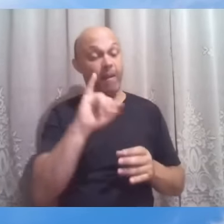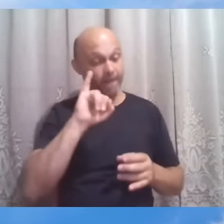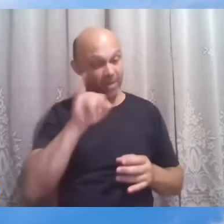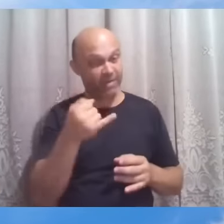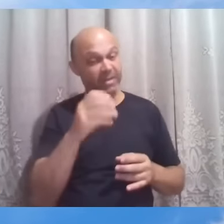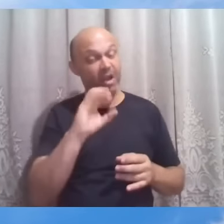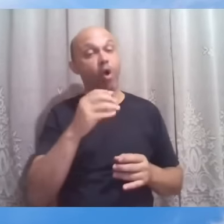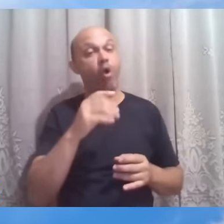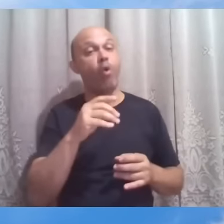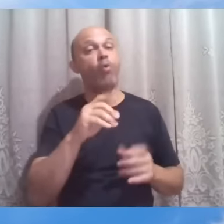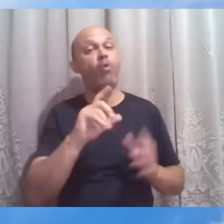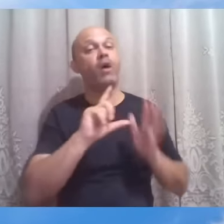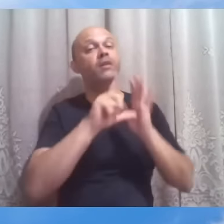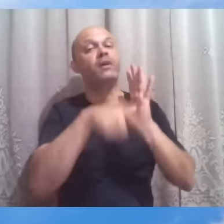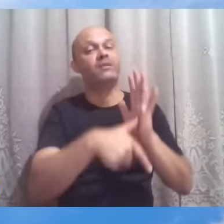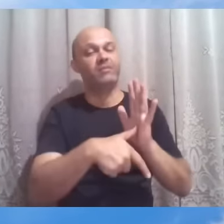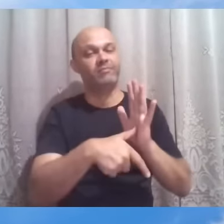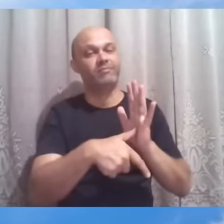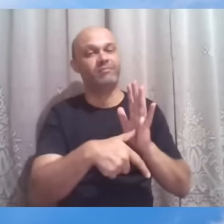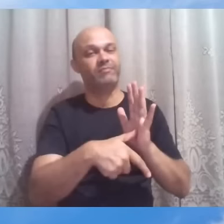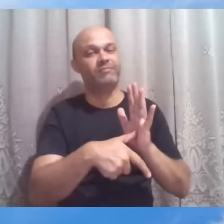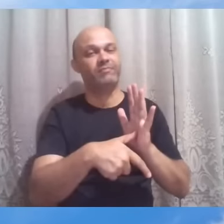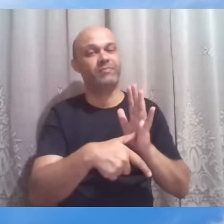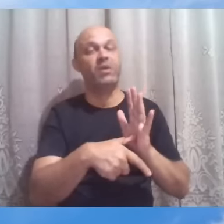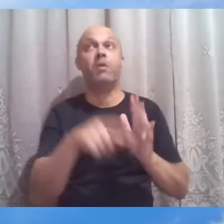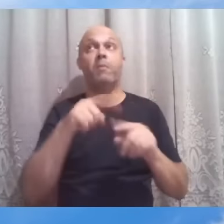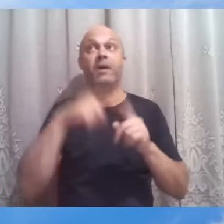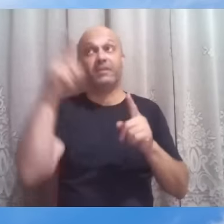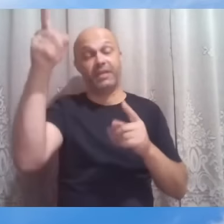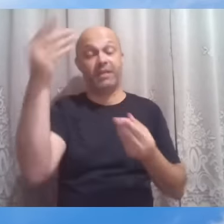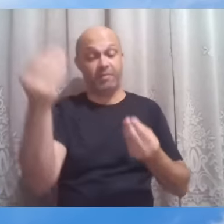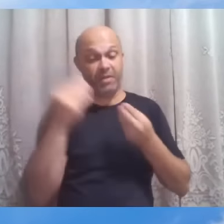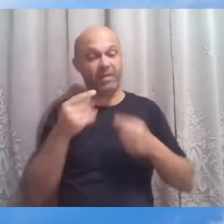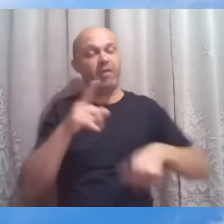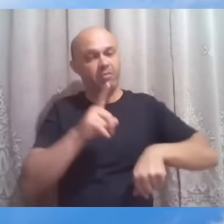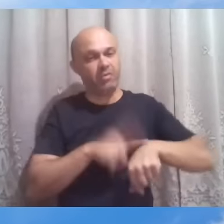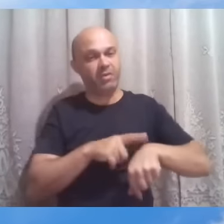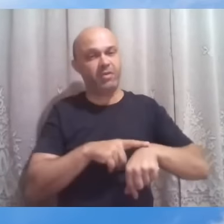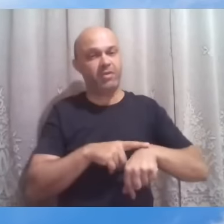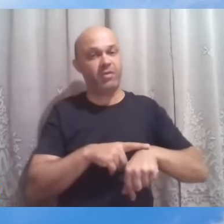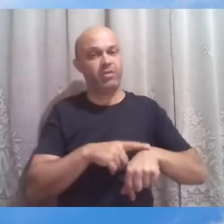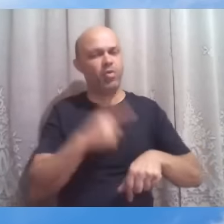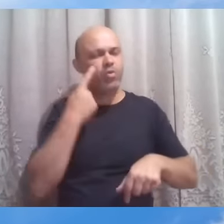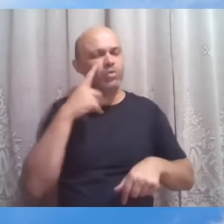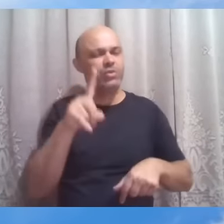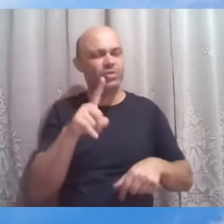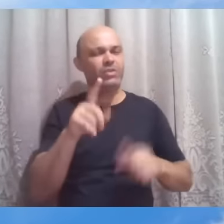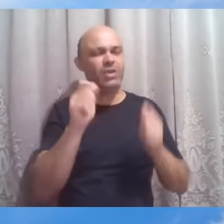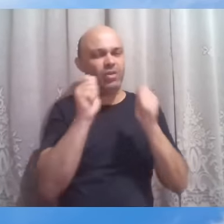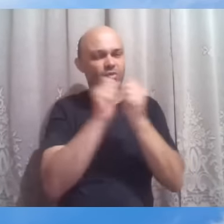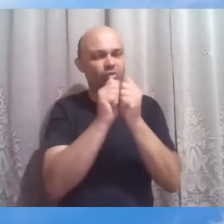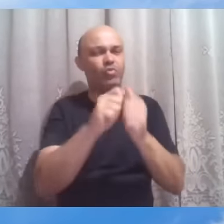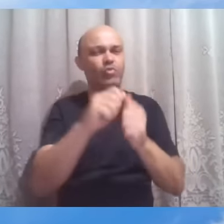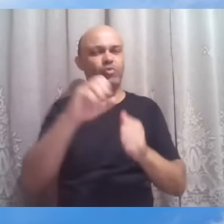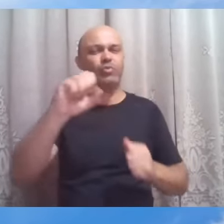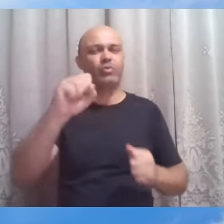Mas ele dá ocasião. Um dia, diante do senador, ele falou, está no teu querer.